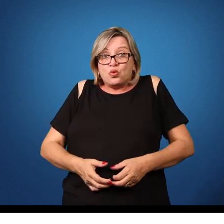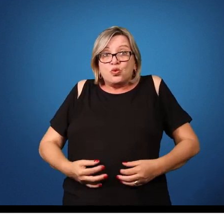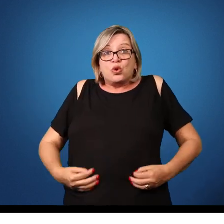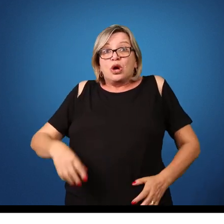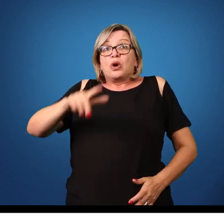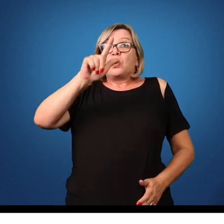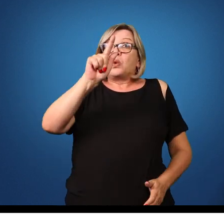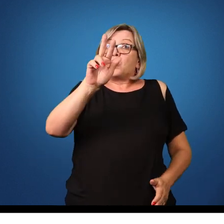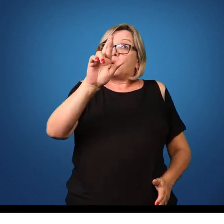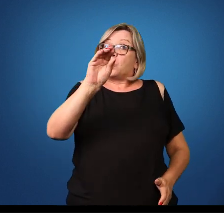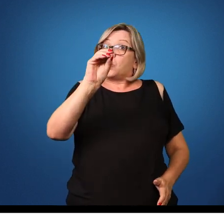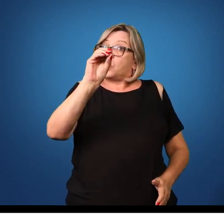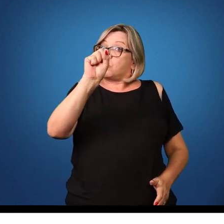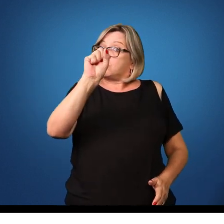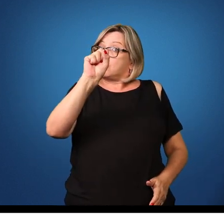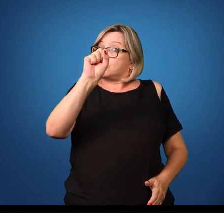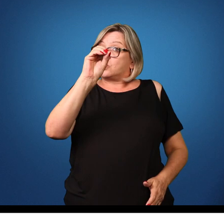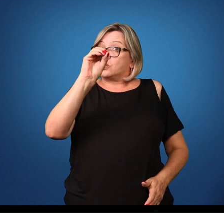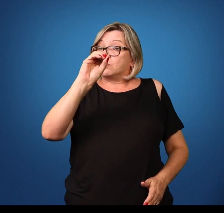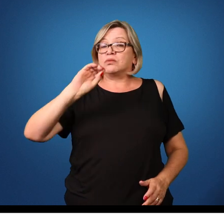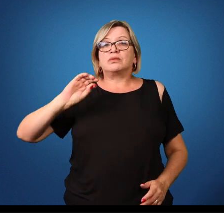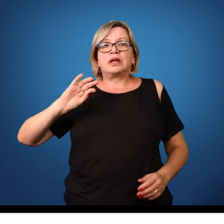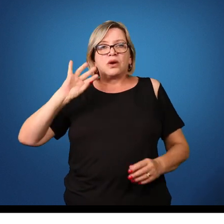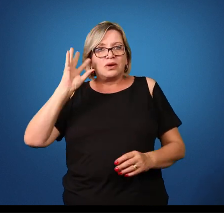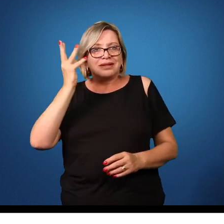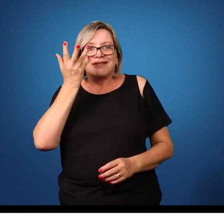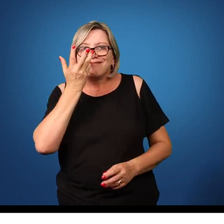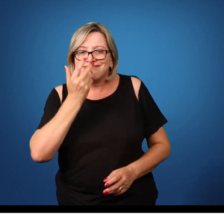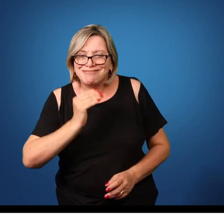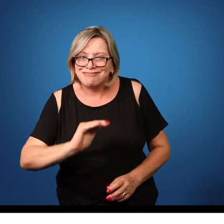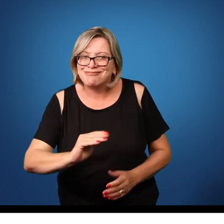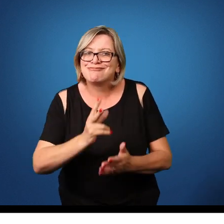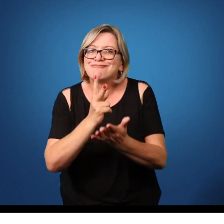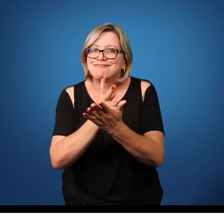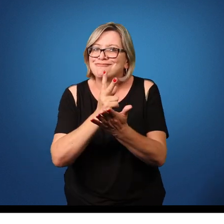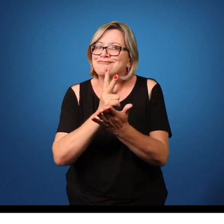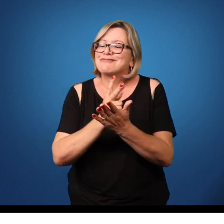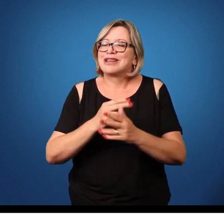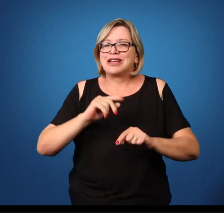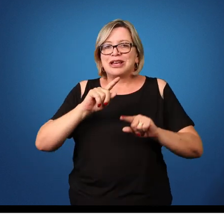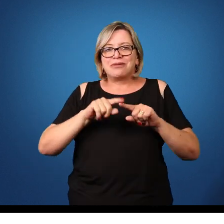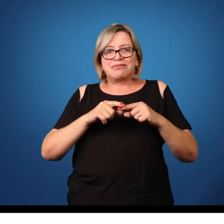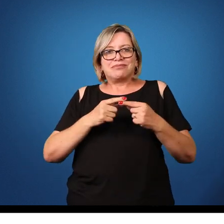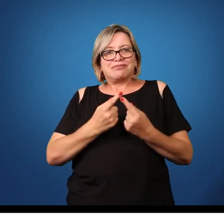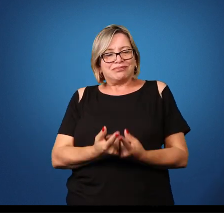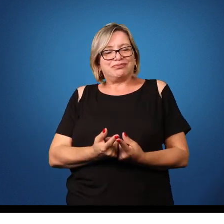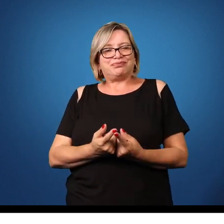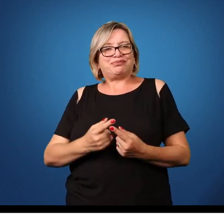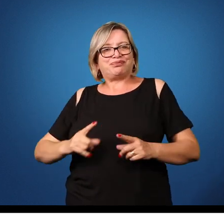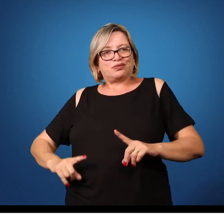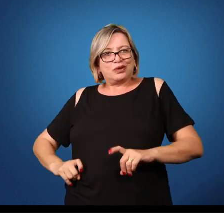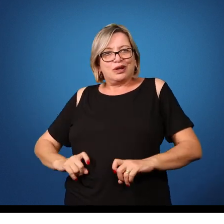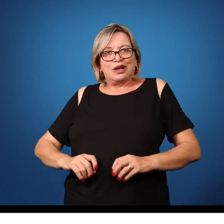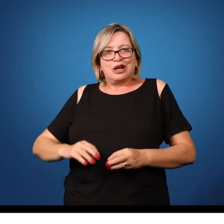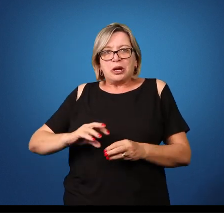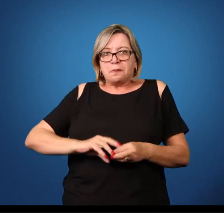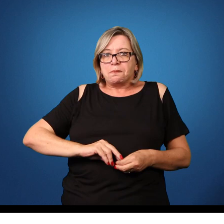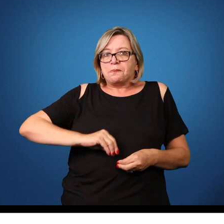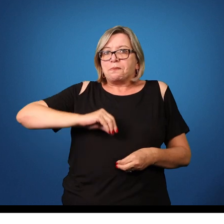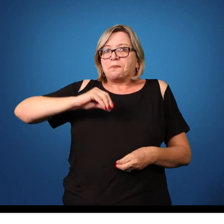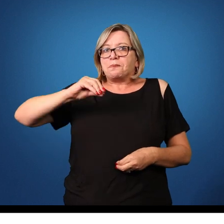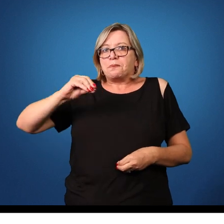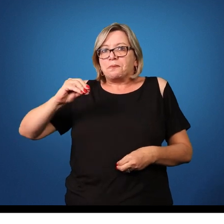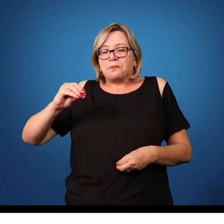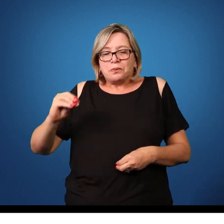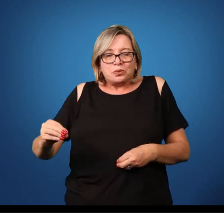hospedeiro. Isso ocorre, muitas vezes, com maior frequência em crianças. E a capacidade desse verme imigrado do